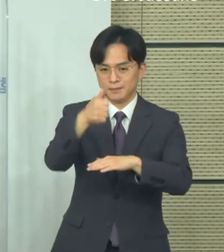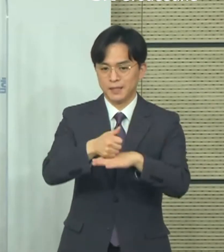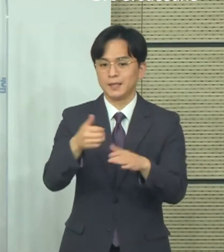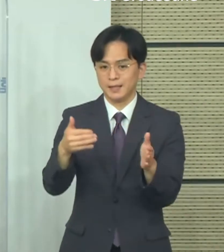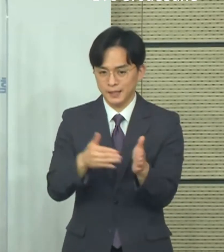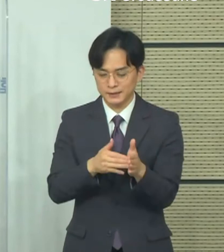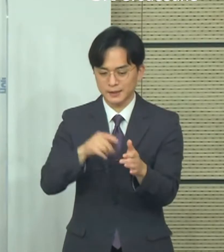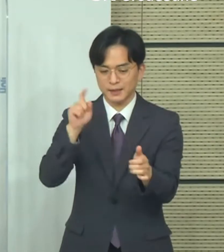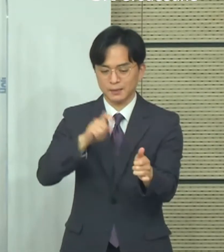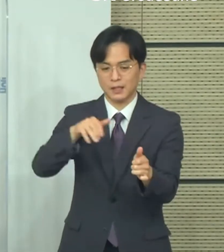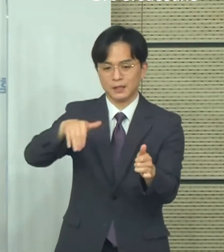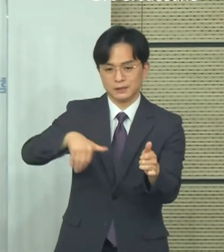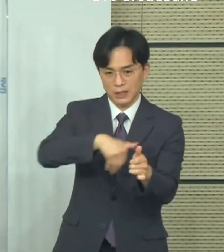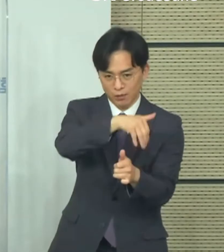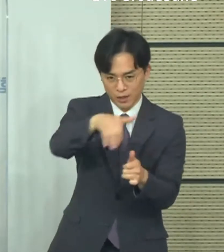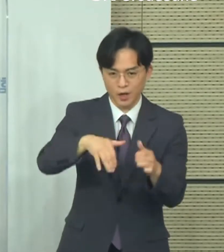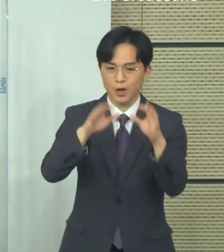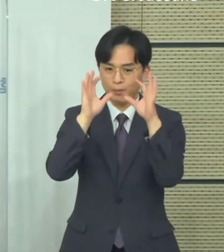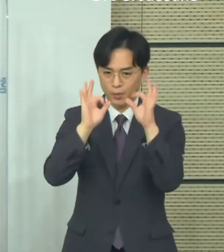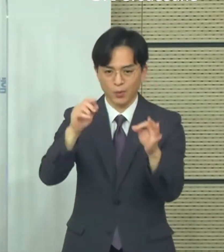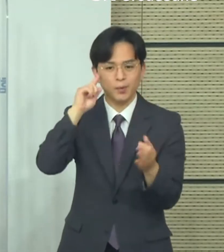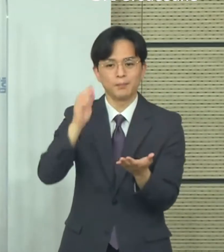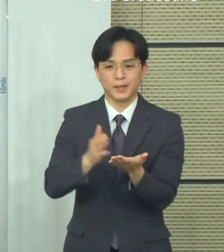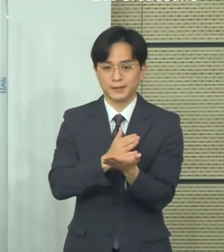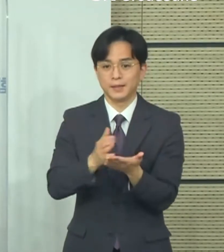수렴하면서 결정할 예정임을 알려드립니다.